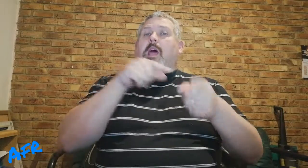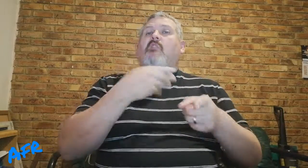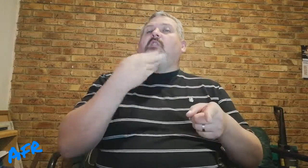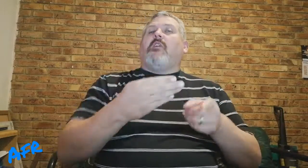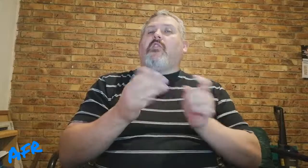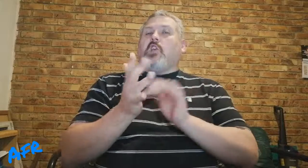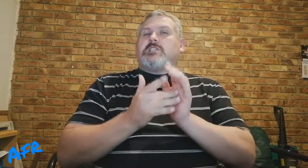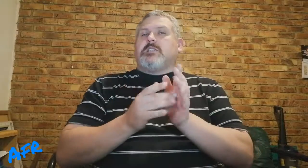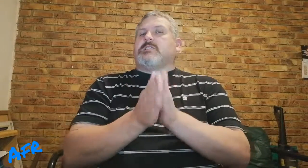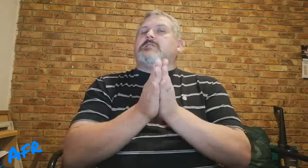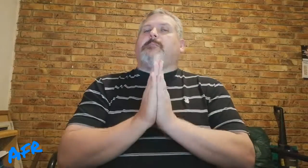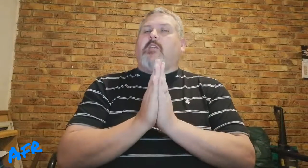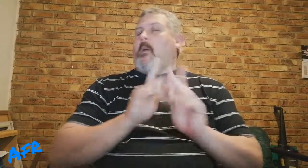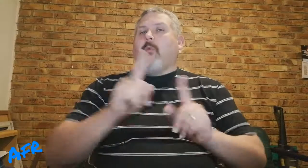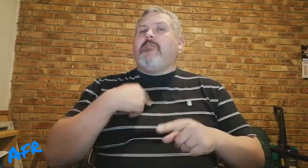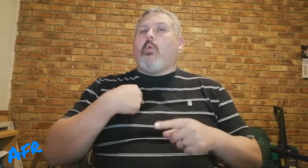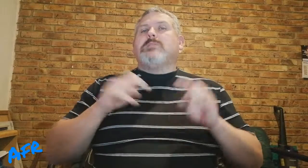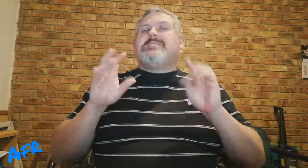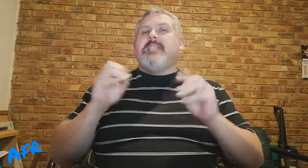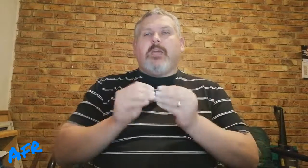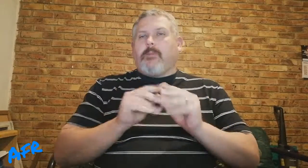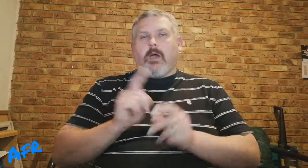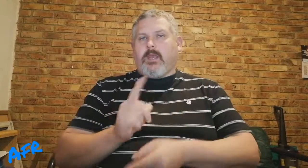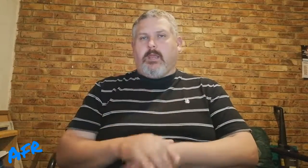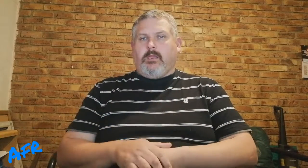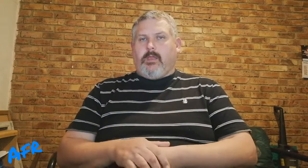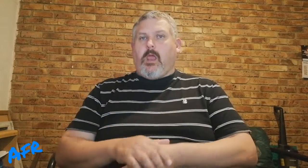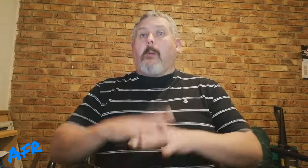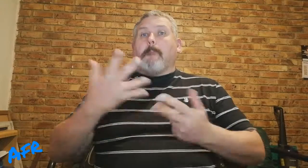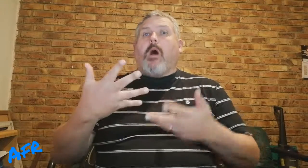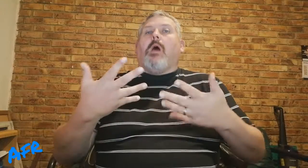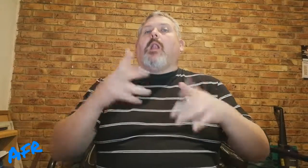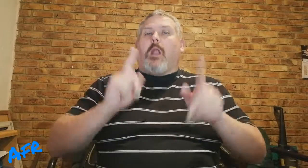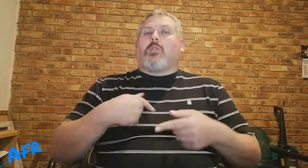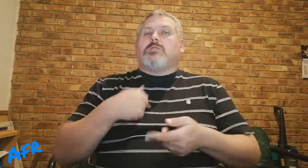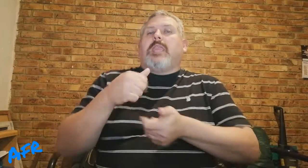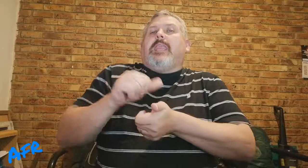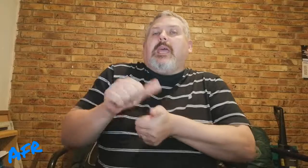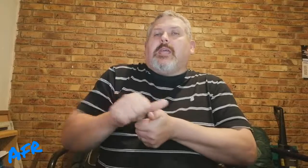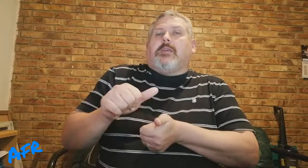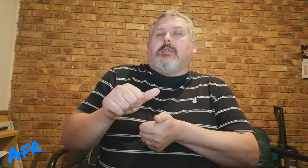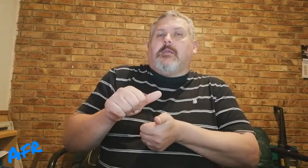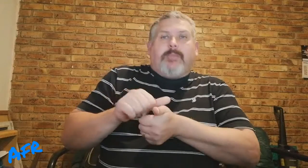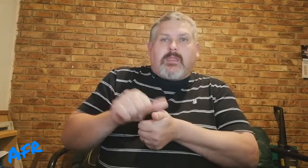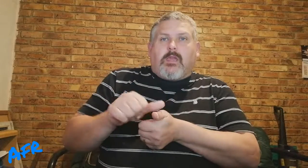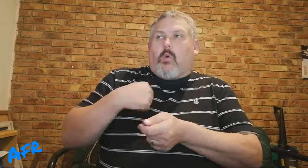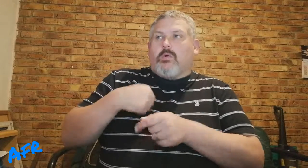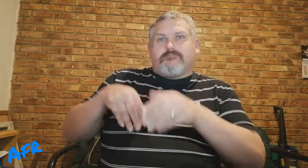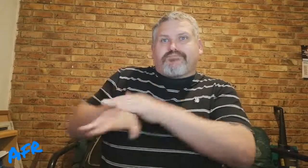In alle vervel vir Jesus, so bly, my nie vir ons sê maag nie, maar laat ons tete, bete,